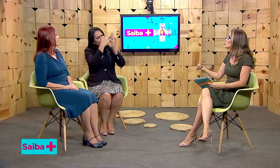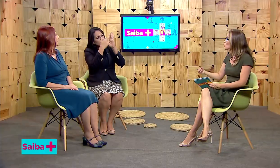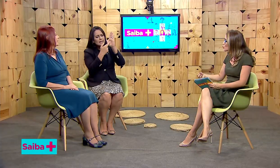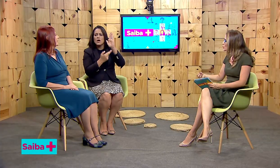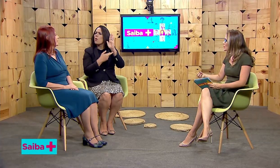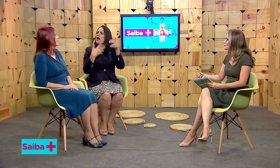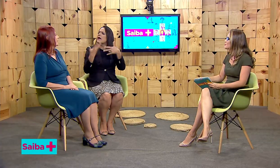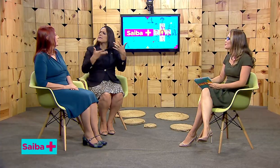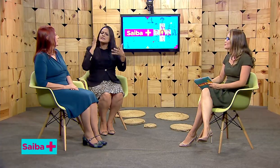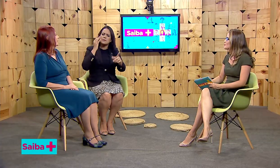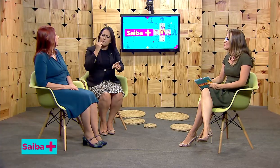surda?